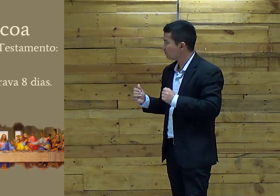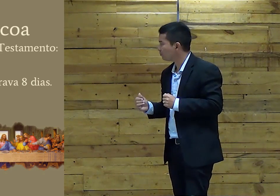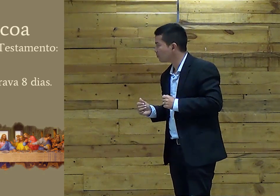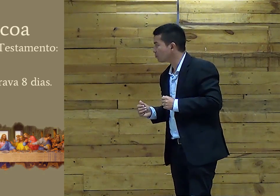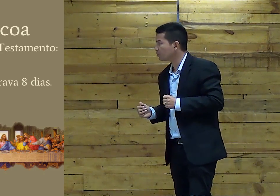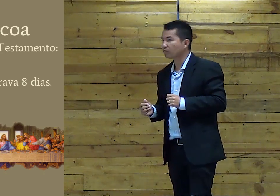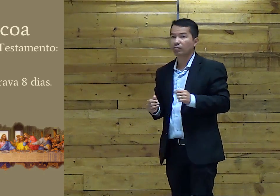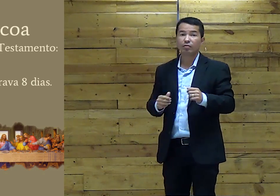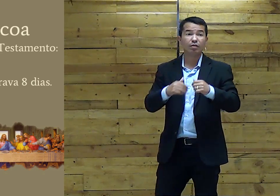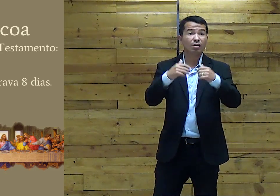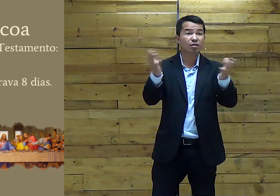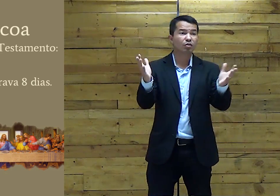Pode passar lá